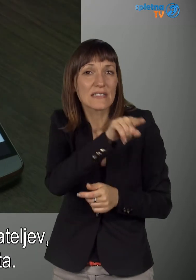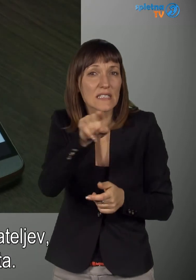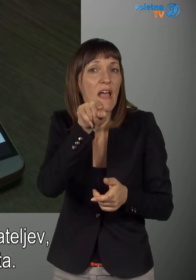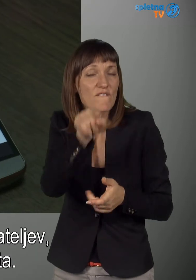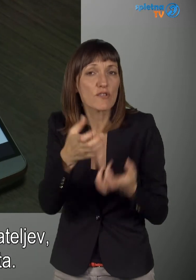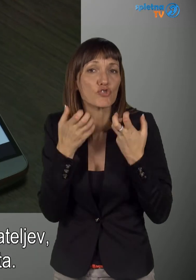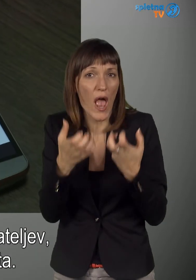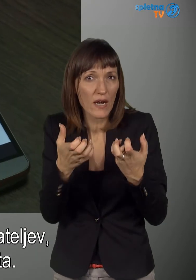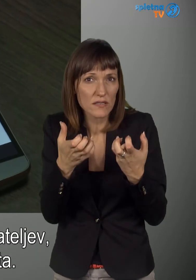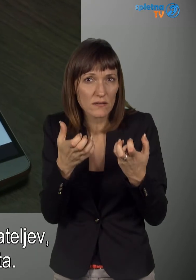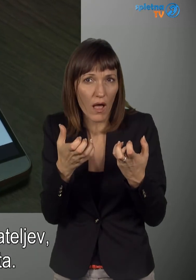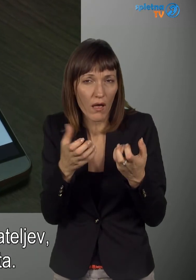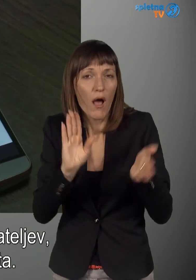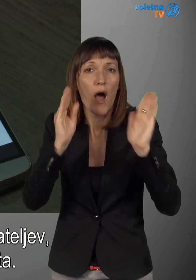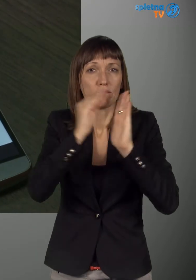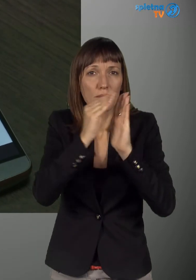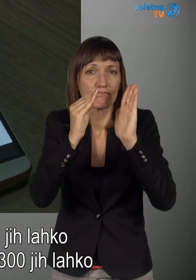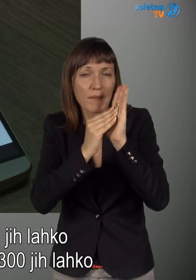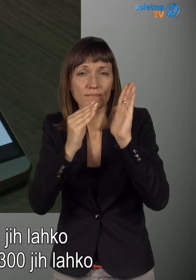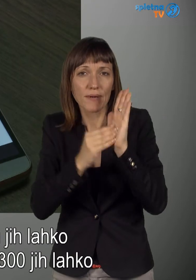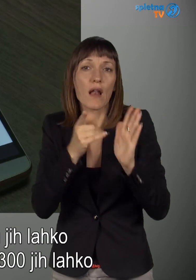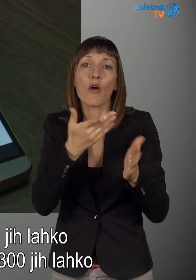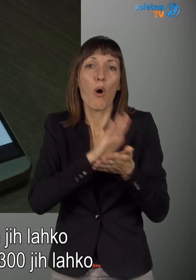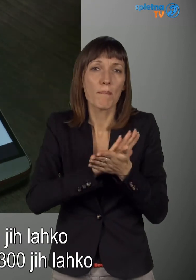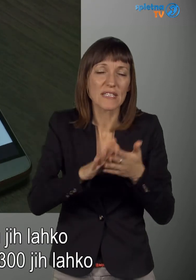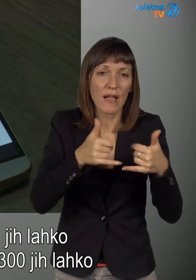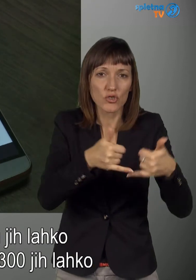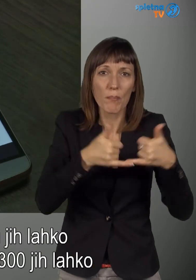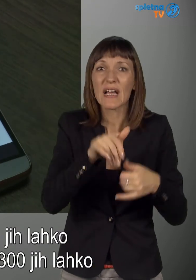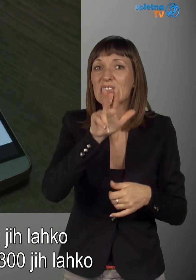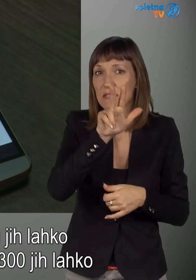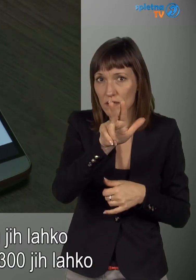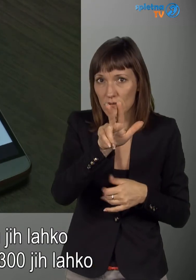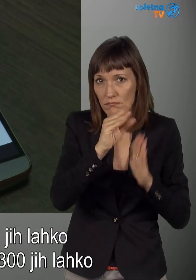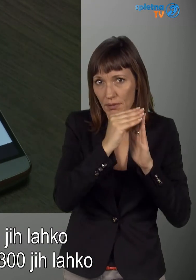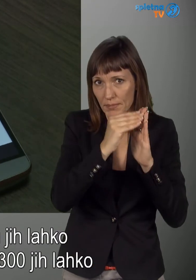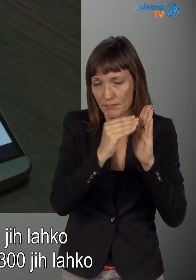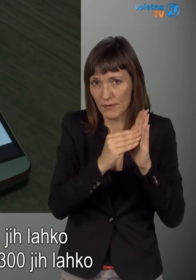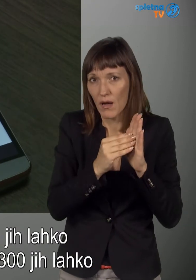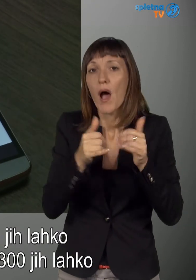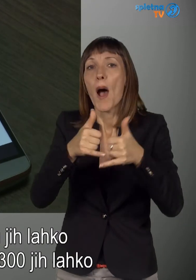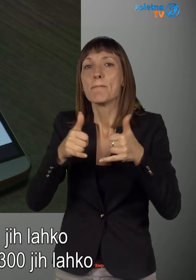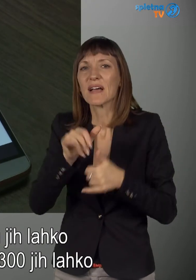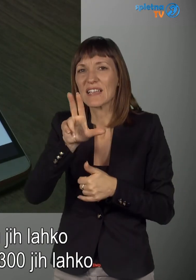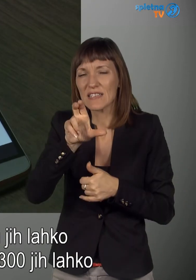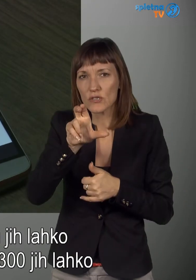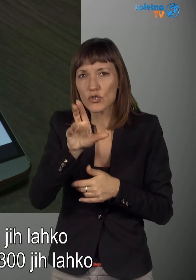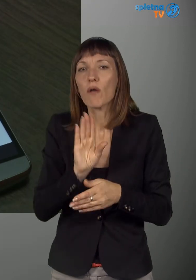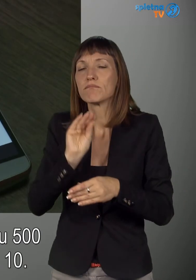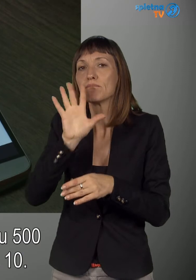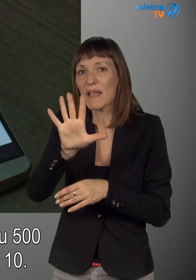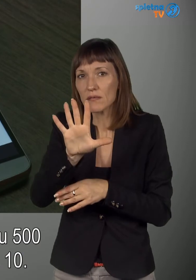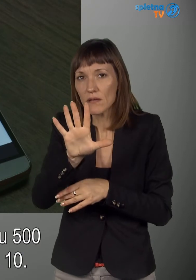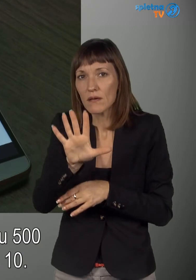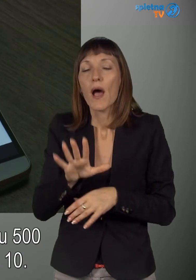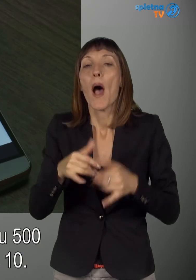prijateljev, zelo odvisno od paketa. Brezplačni paket lahko sam tri uporabnike dodaš. Paket 300 jih lahko dodaš